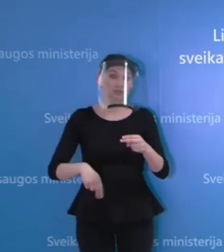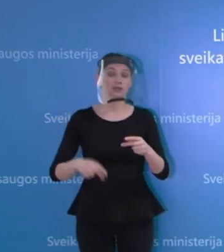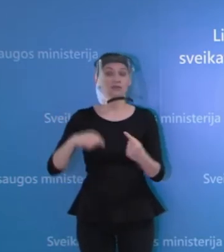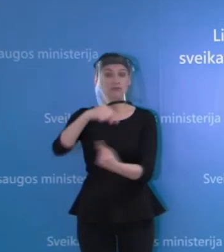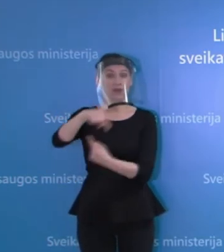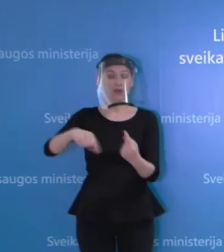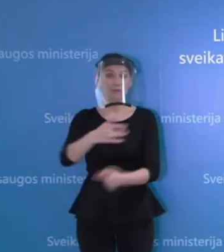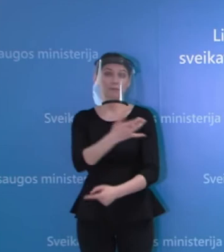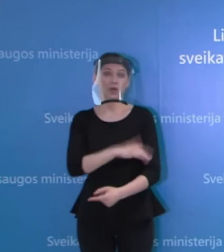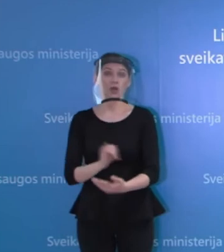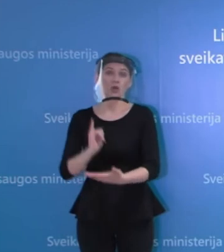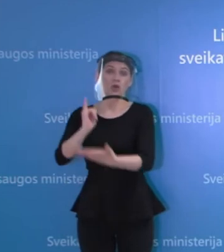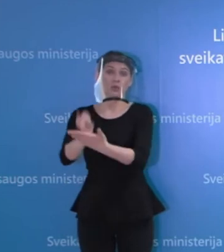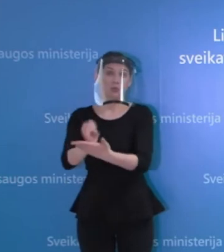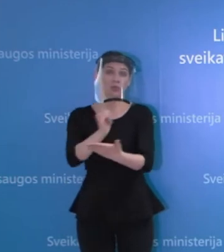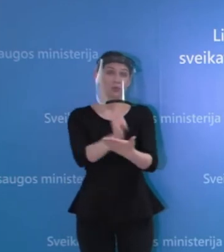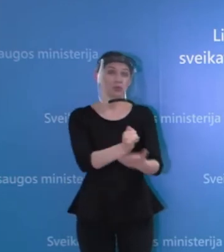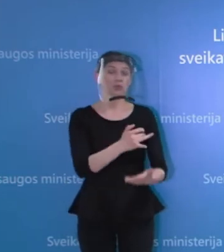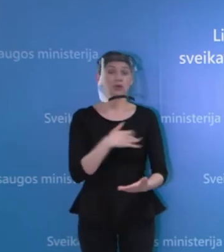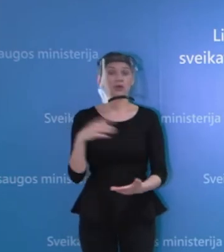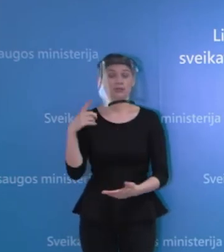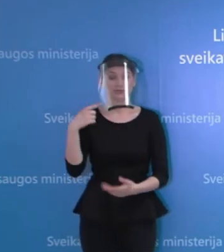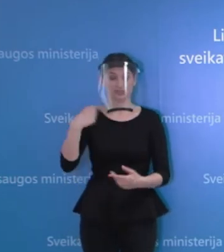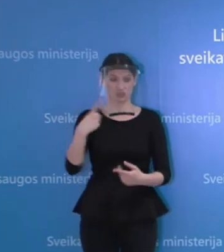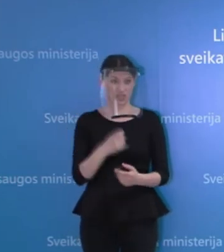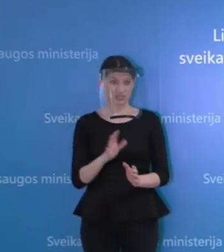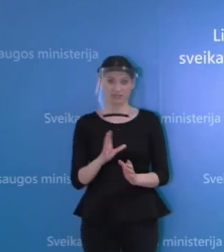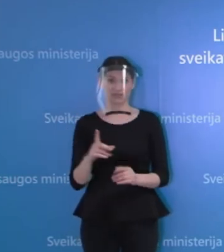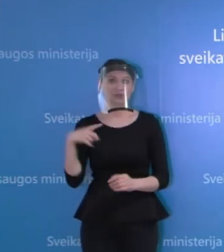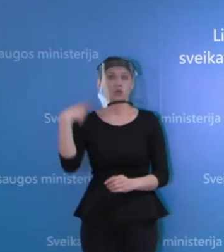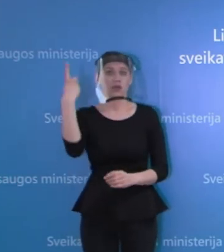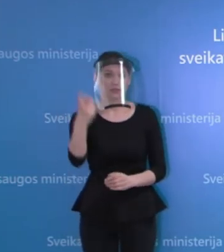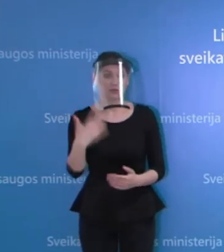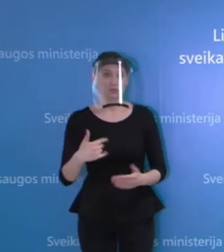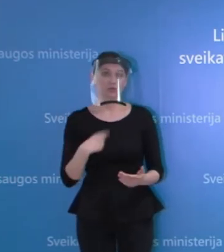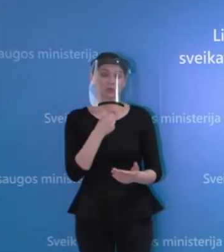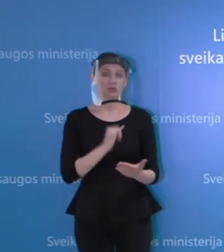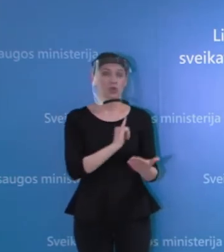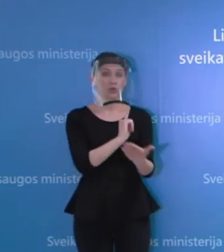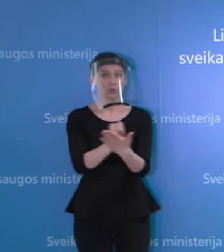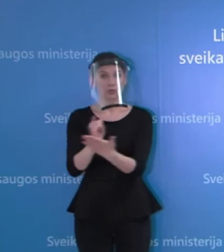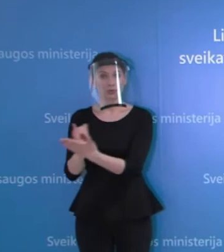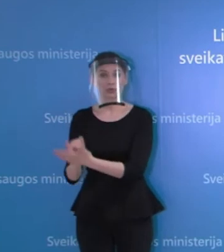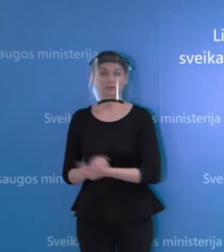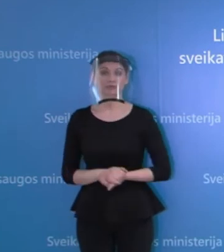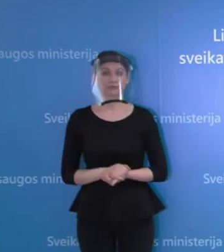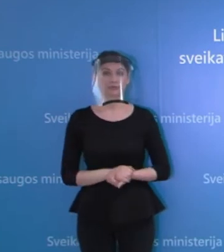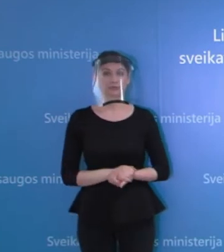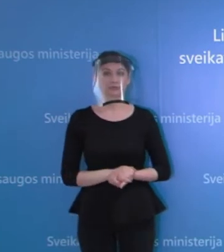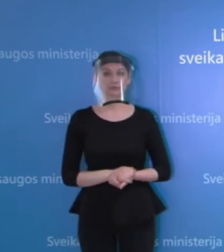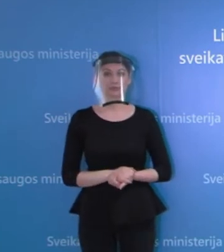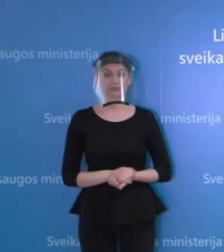verslampas, laugom, turėtų įsigaliuoti kitą savaitę, ne šią savaitę, bet kitą savaitę. Vėlgi, kaip ir minėjom, praėjus dviem